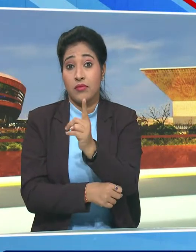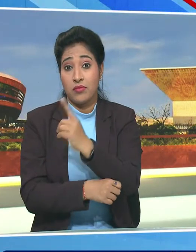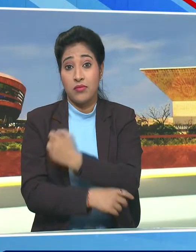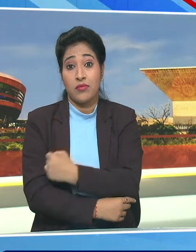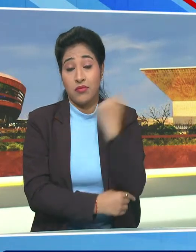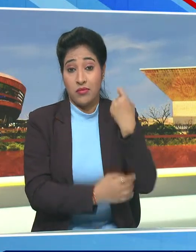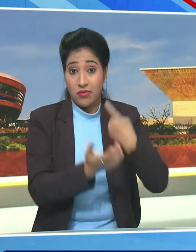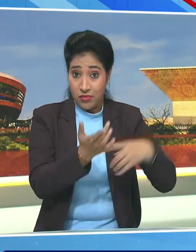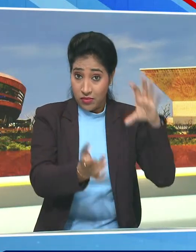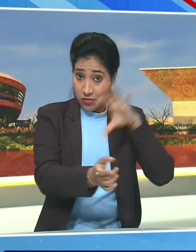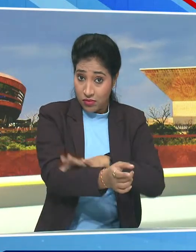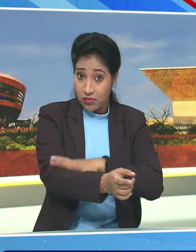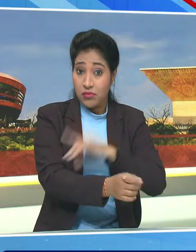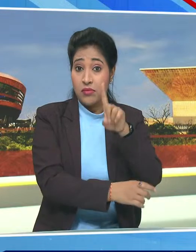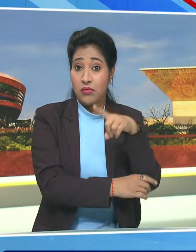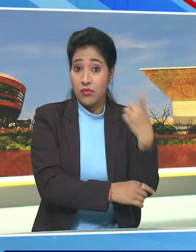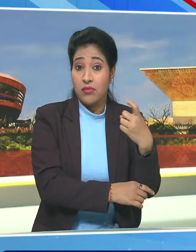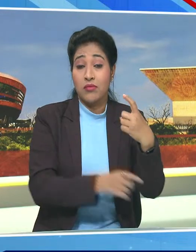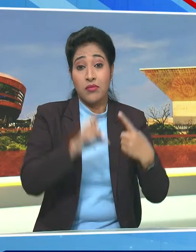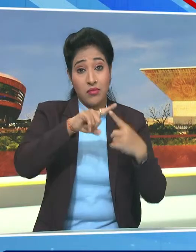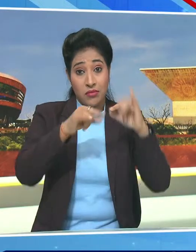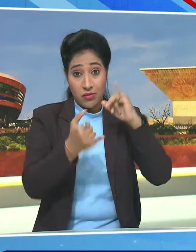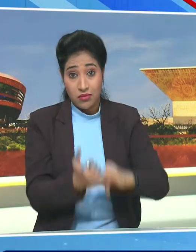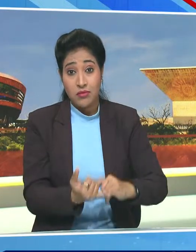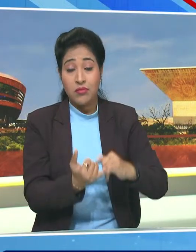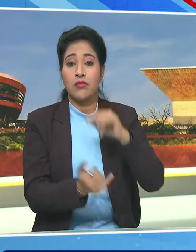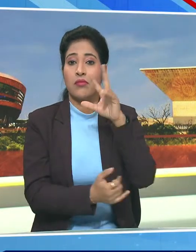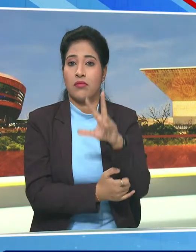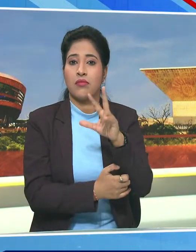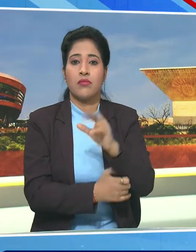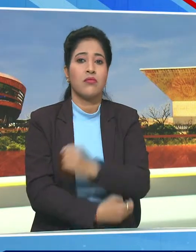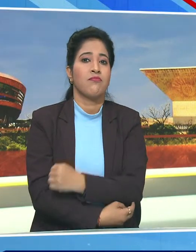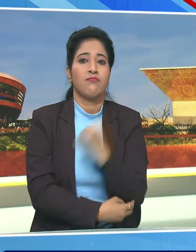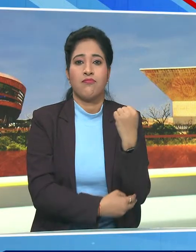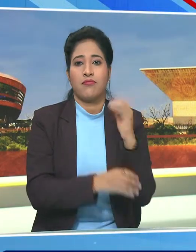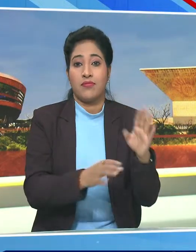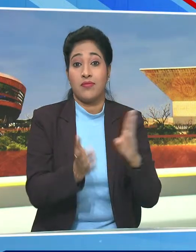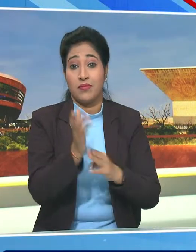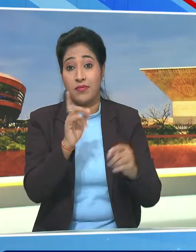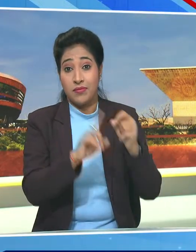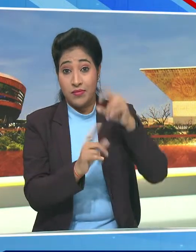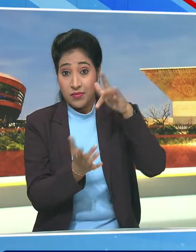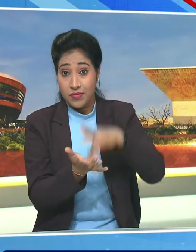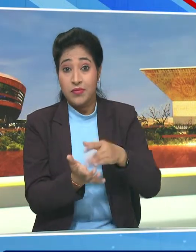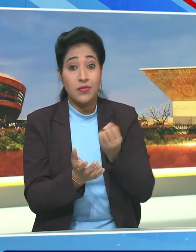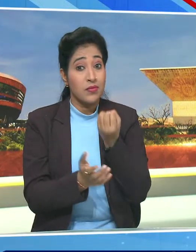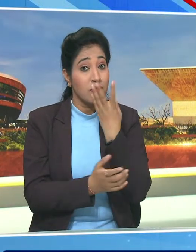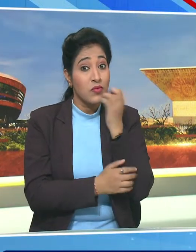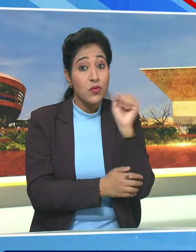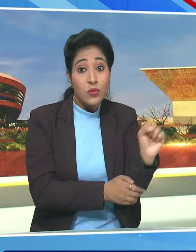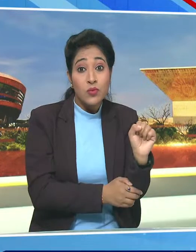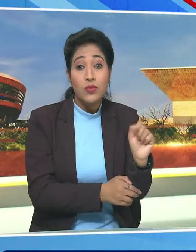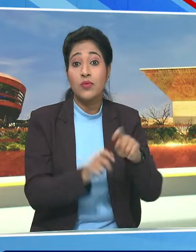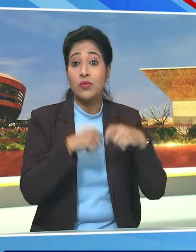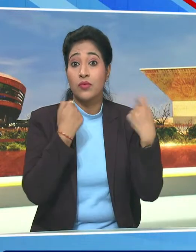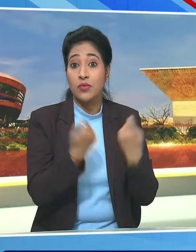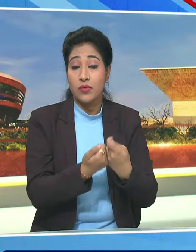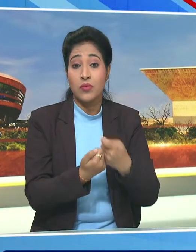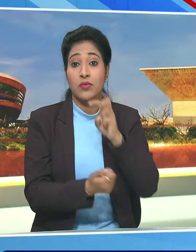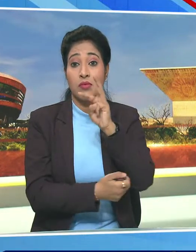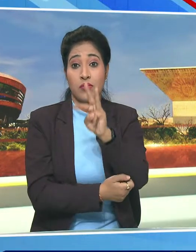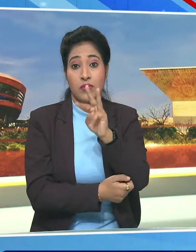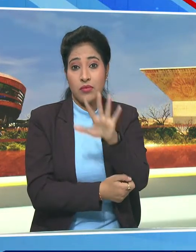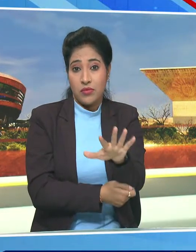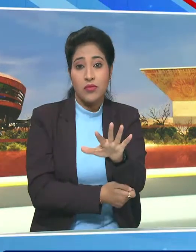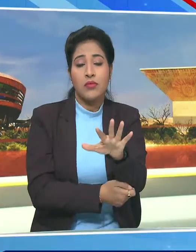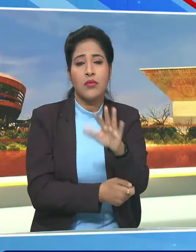राजिस्थान में 17 और तेलंगाना में 8 सीटे हैं मध्य प्रदेश में भाजपा ने आकांग्षी जिलों में